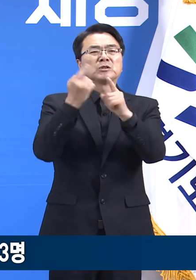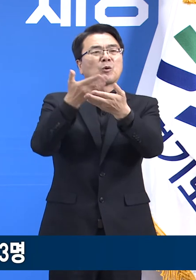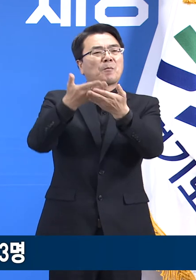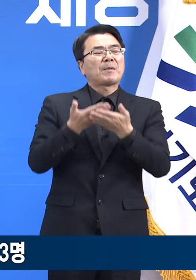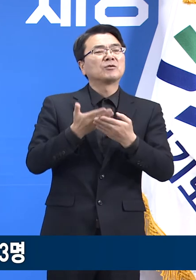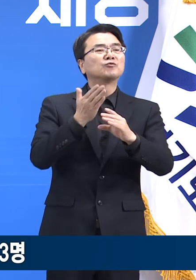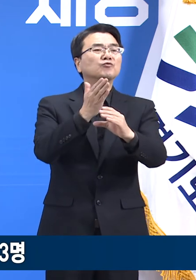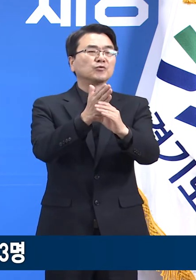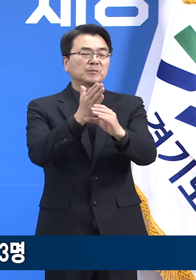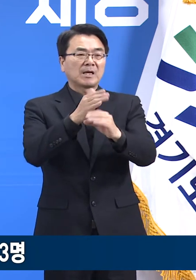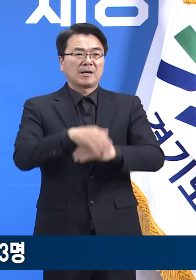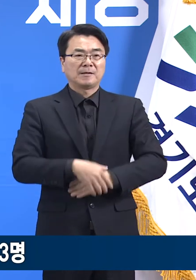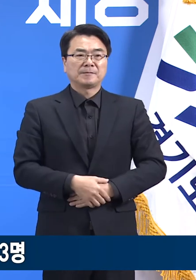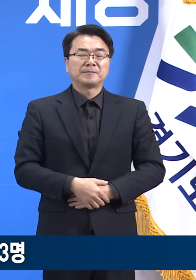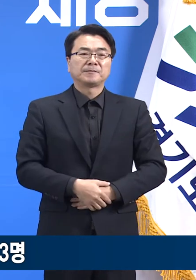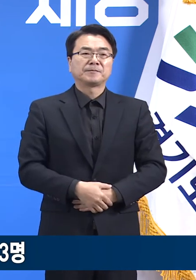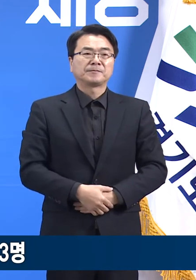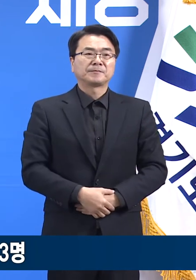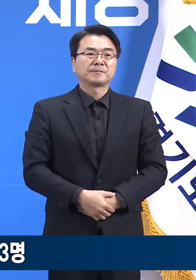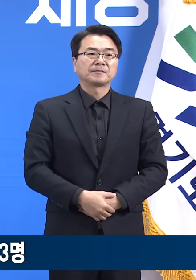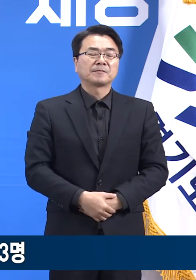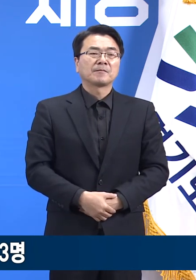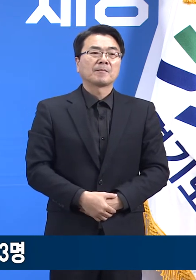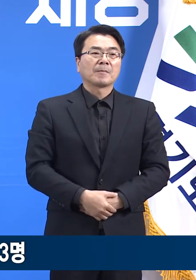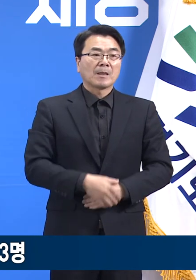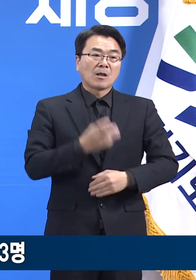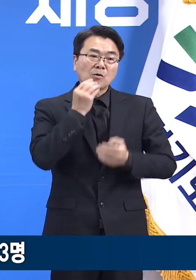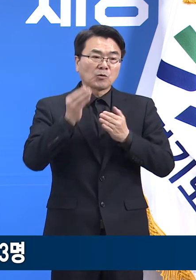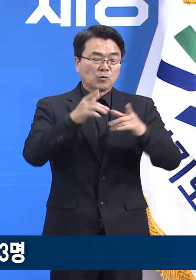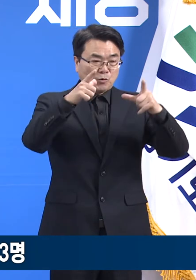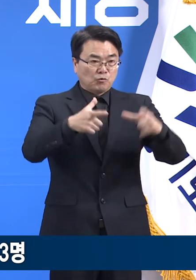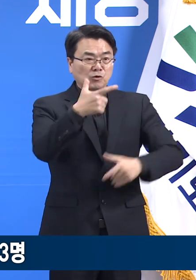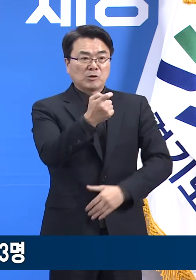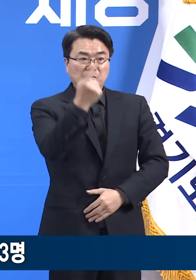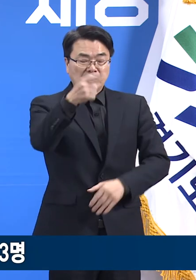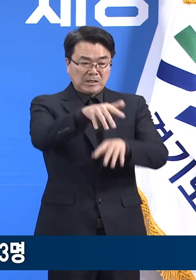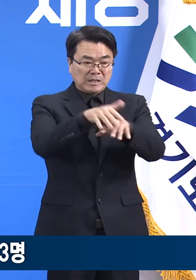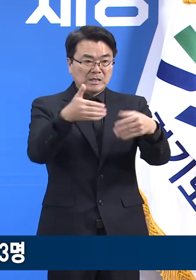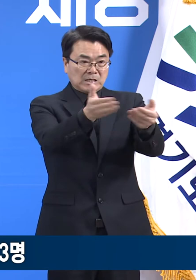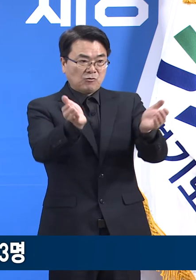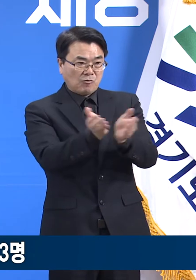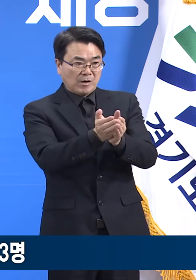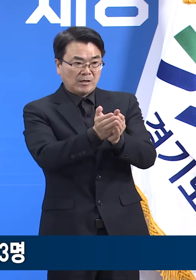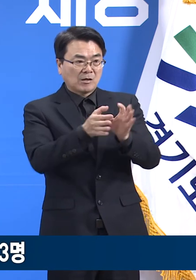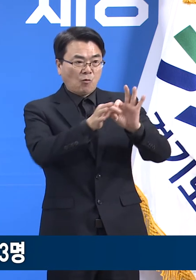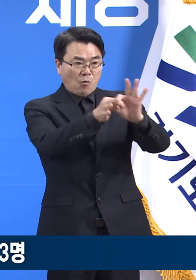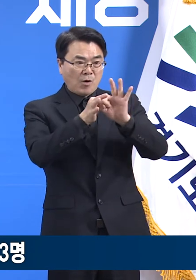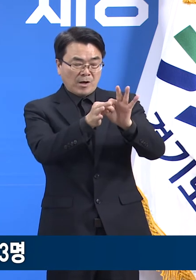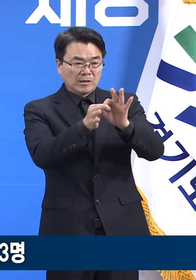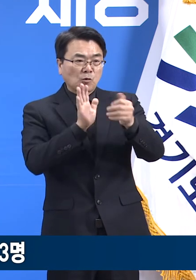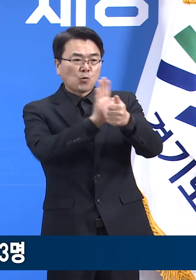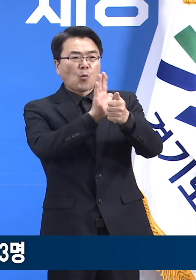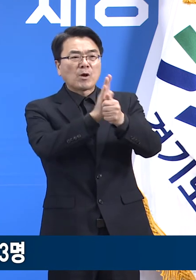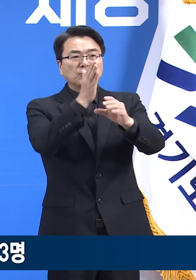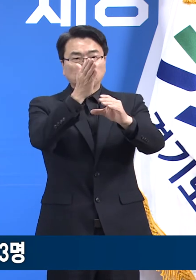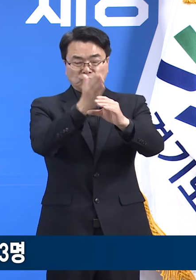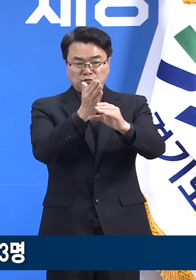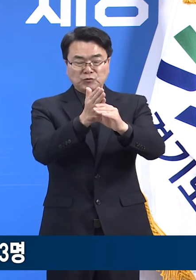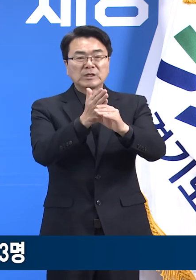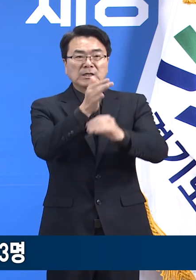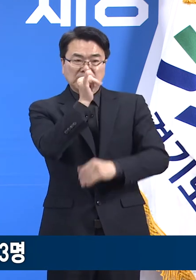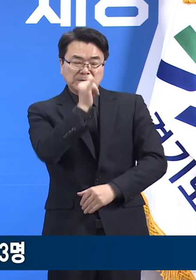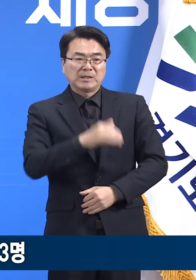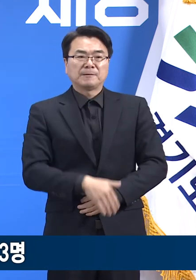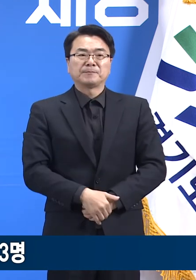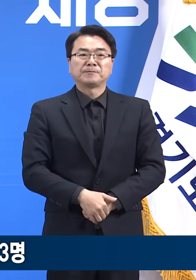재택치료 관리 오류기간은 61개이며, 재택치료 중인 환자는 8083명입니다. 지난